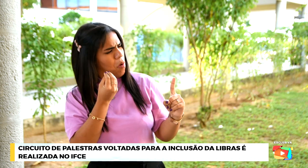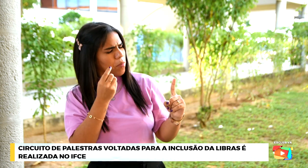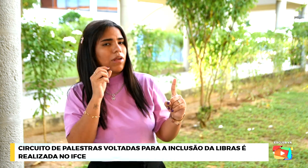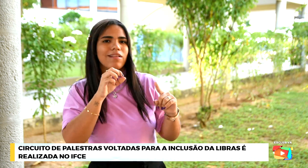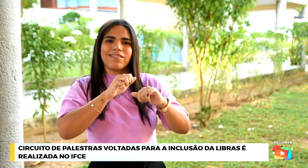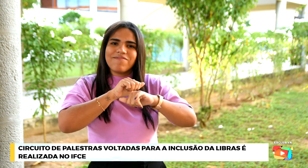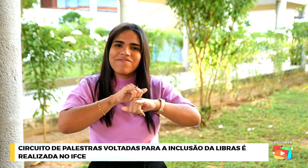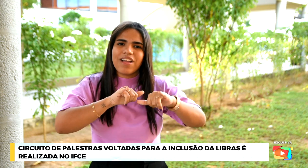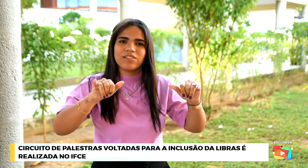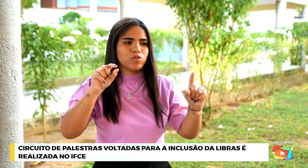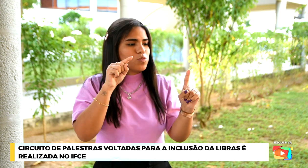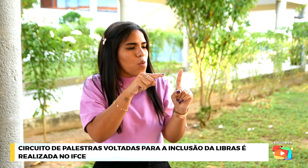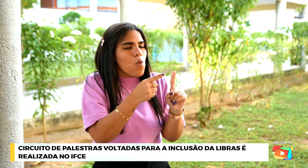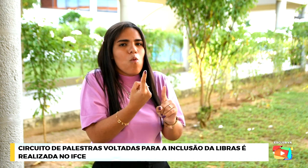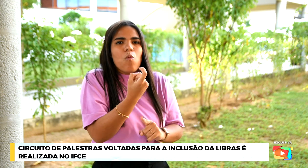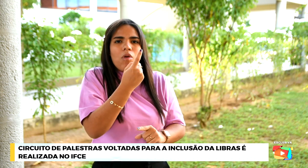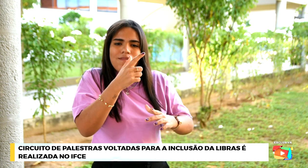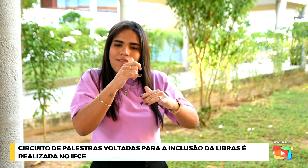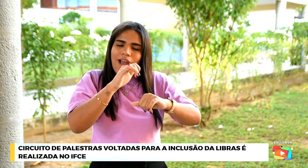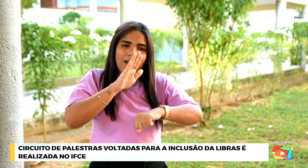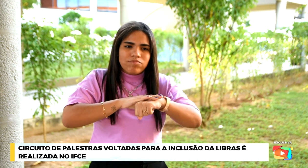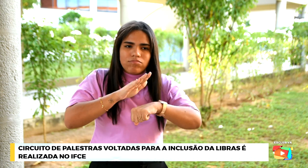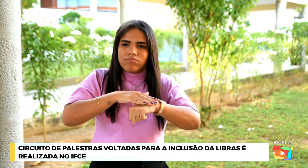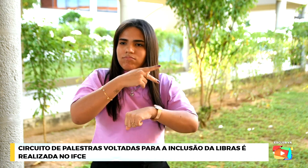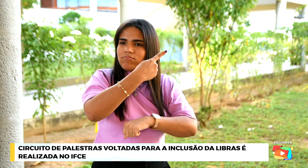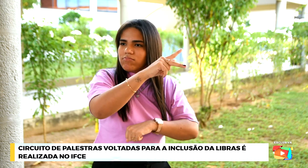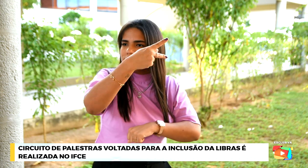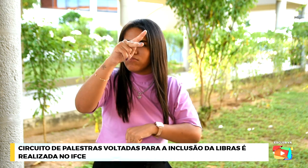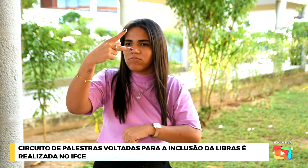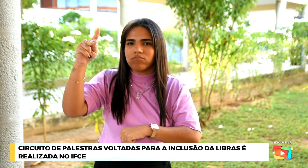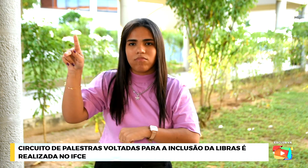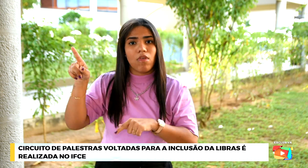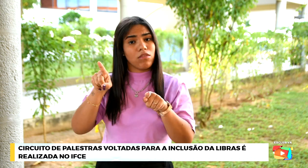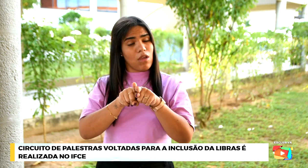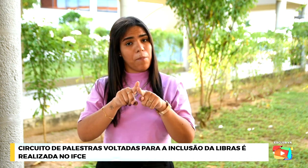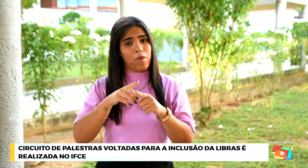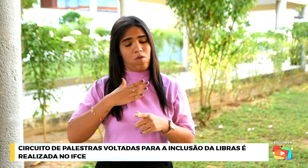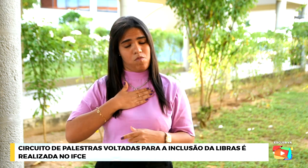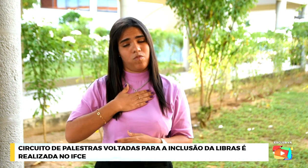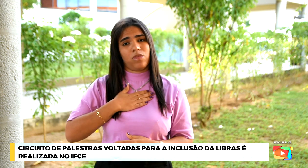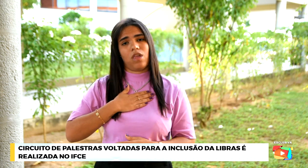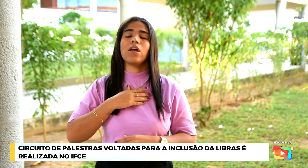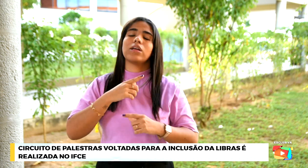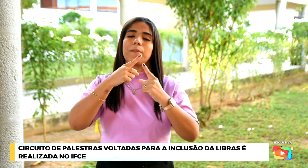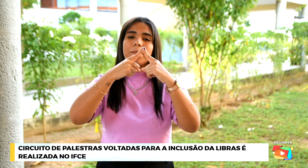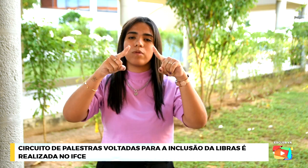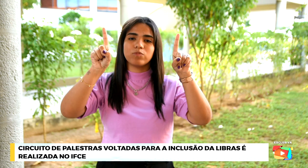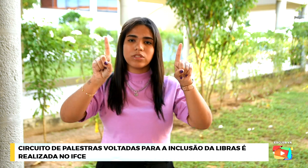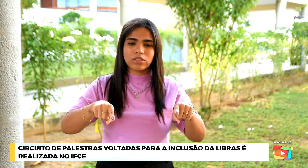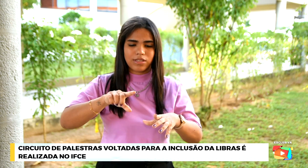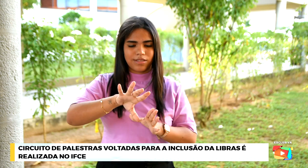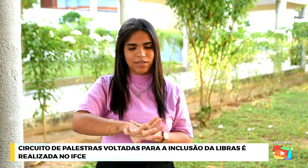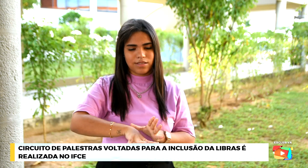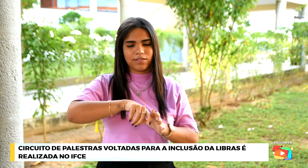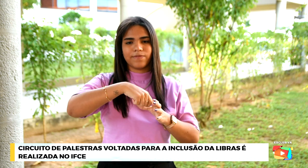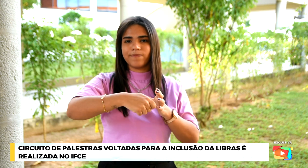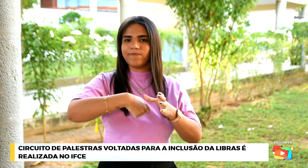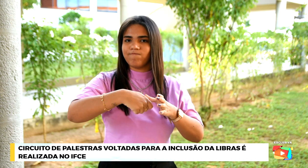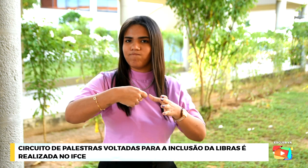Isso também traz esclarecimentos, nos dá uma perspectiva mais interessante e mais genuína sobre a pessoa surda.